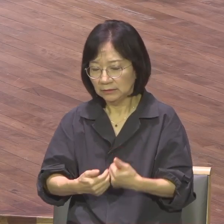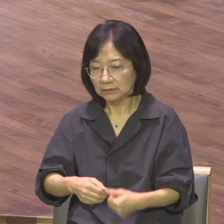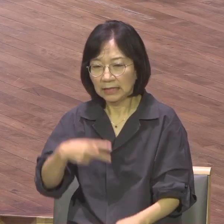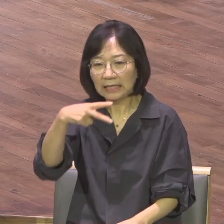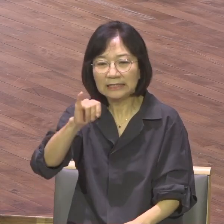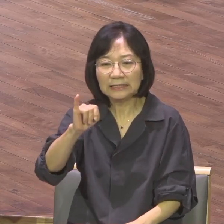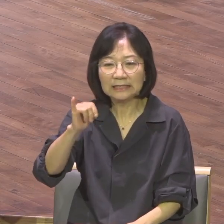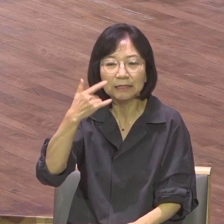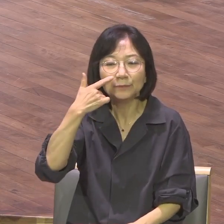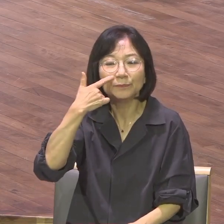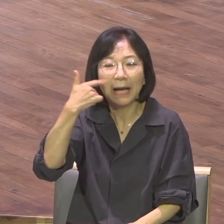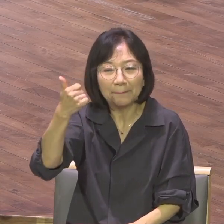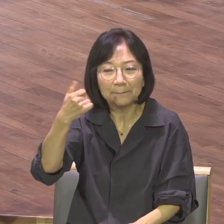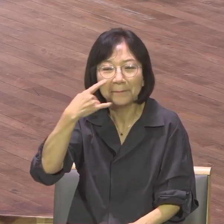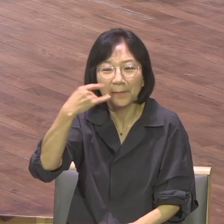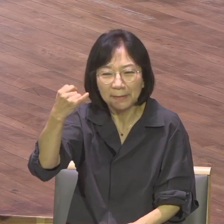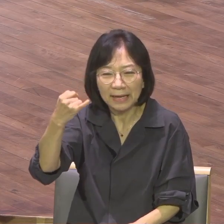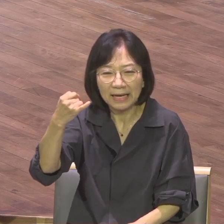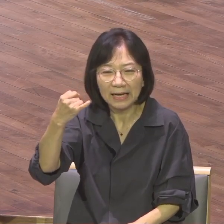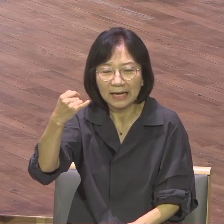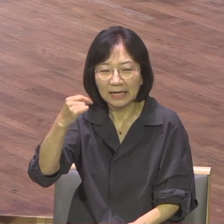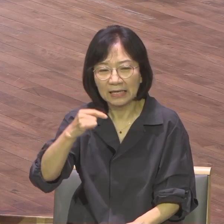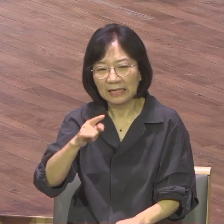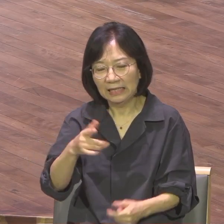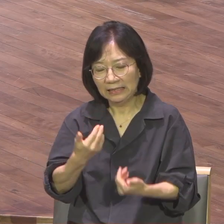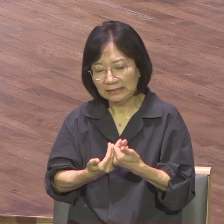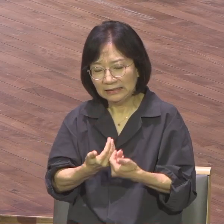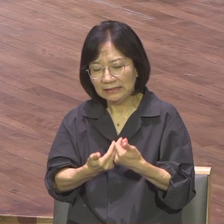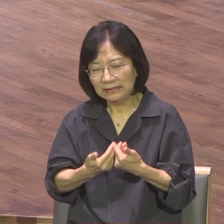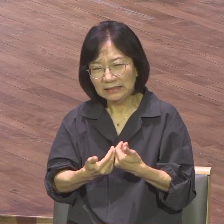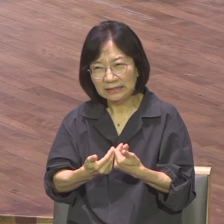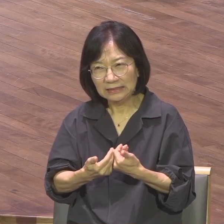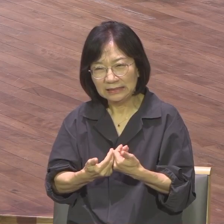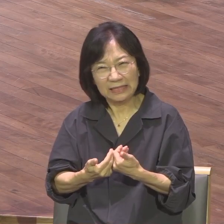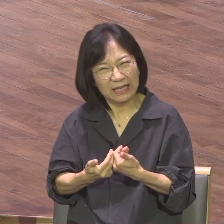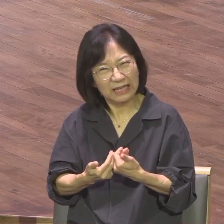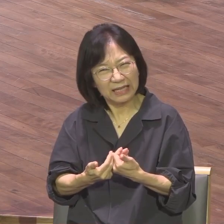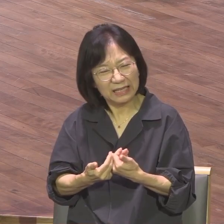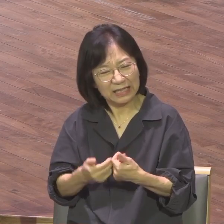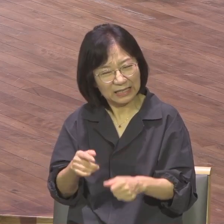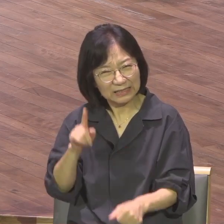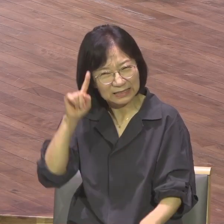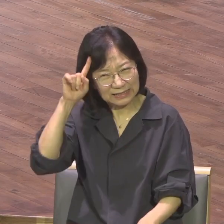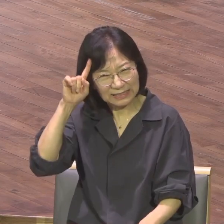시월드 시대 그 관계 이런 거 너무 복잡하고 스트레스 받으니까 아예 결혼 안 한다는 거예요